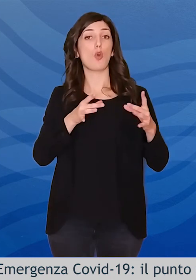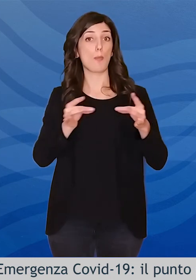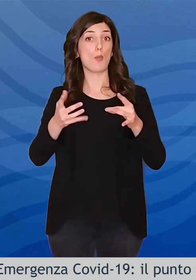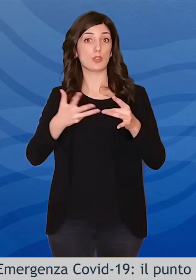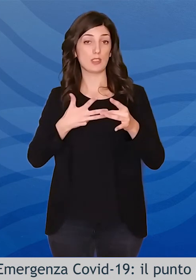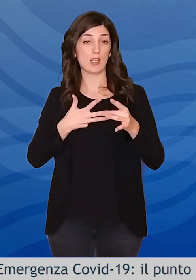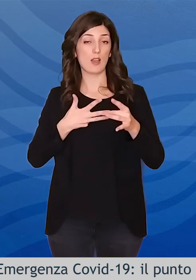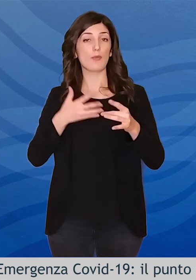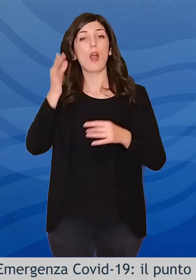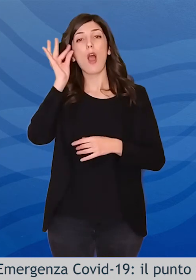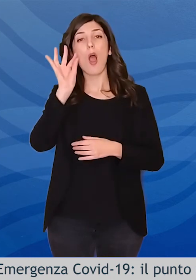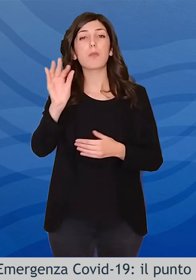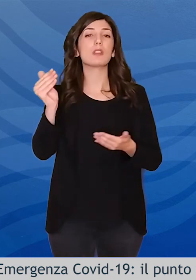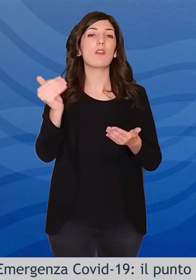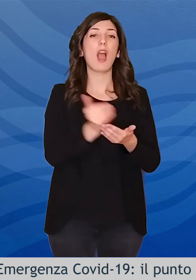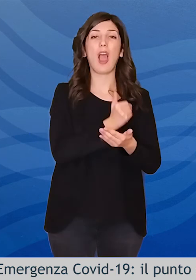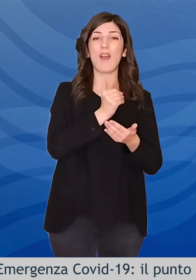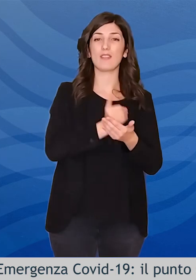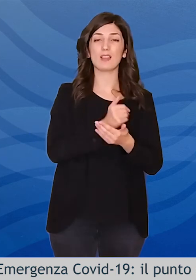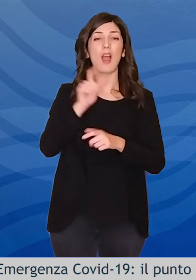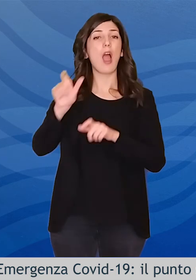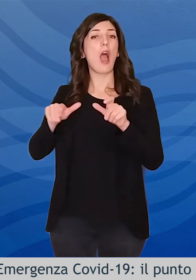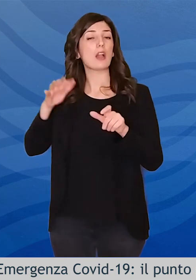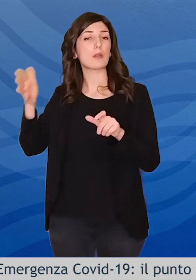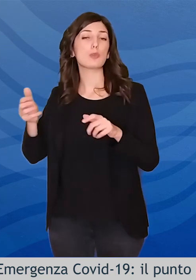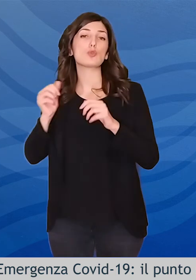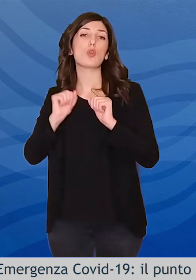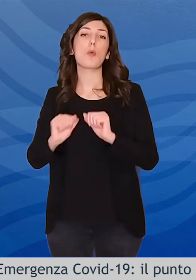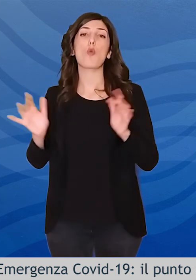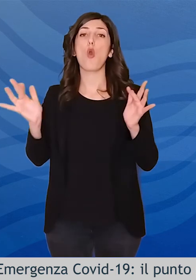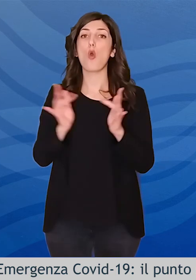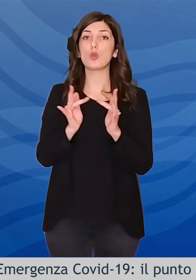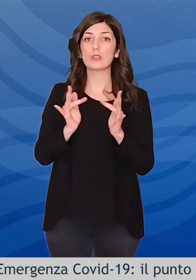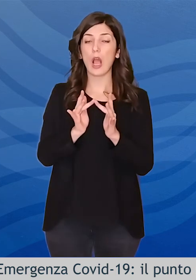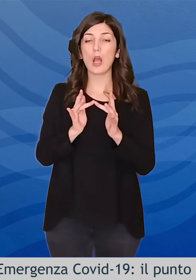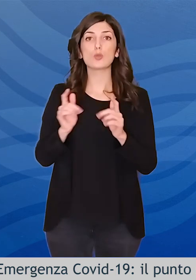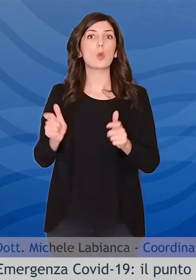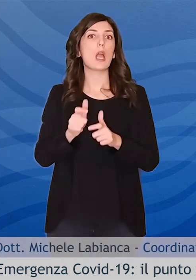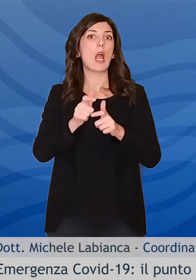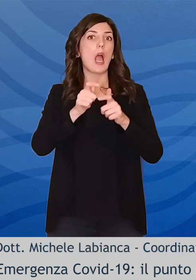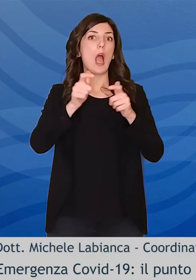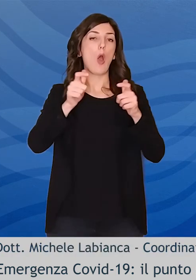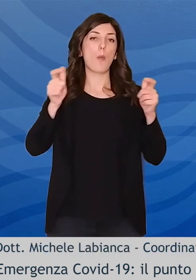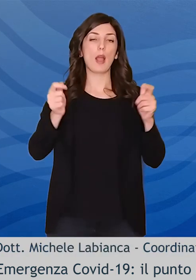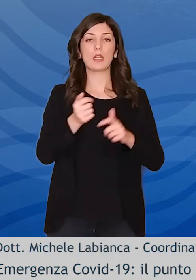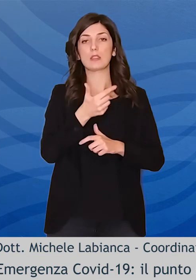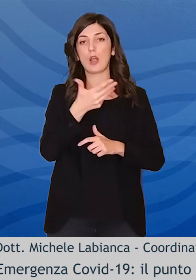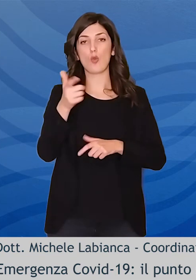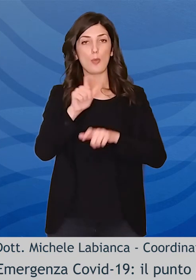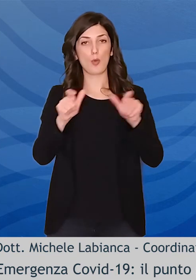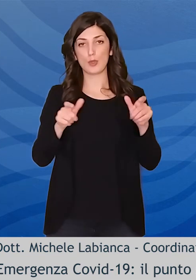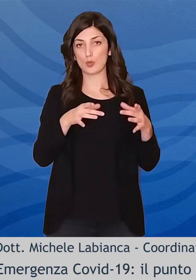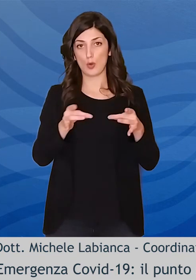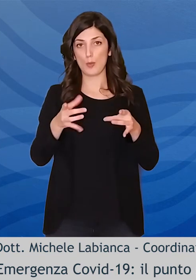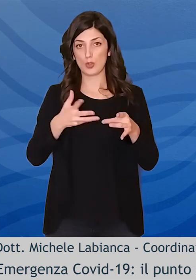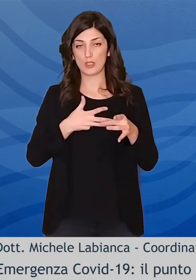evitare che casi secondari possano andare ad aumentare il numero dei